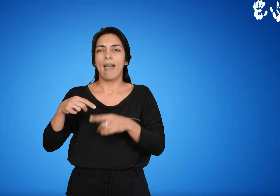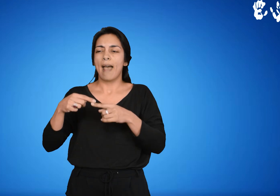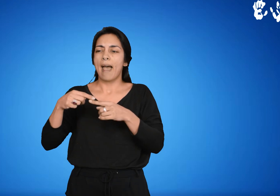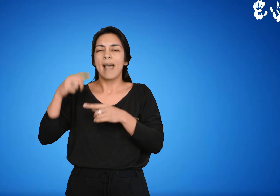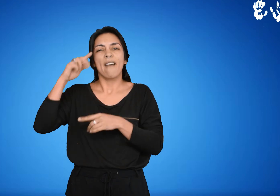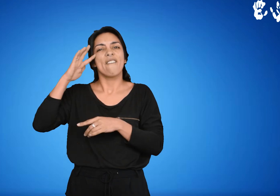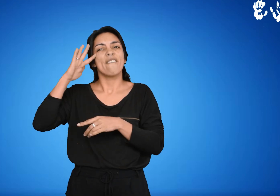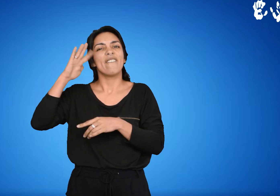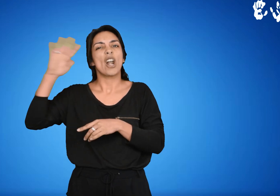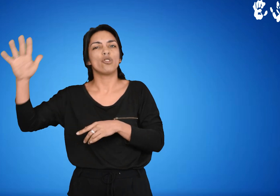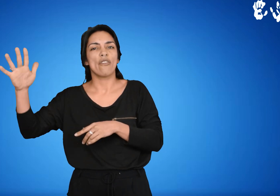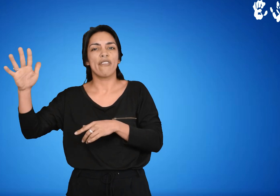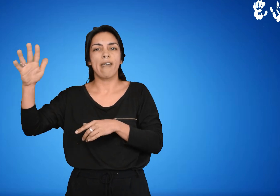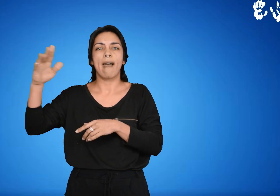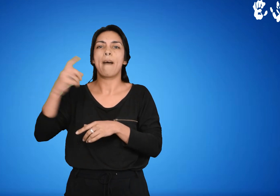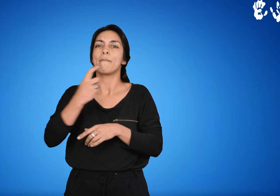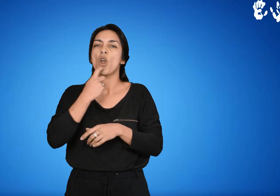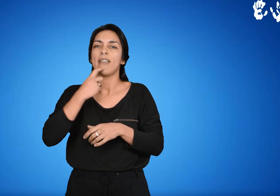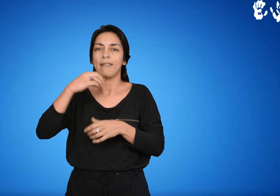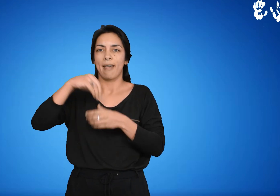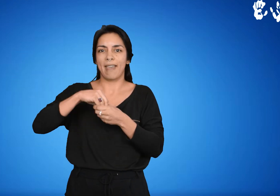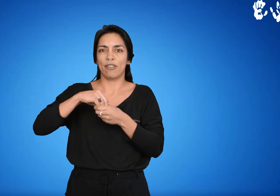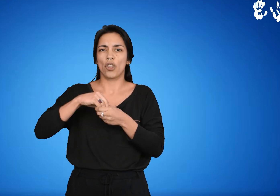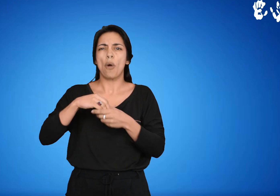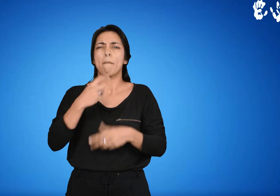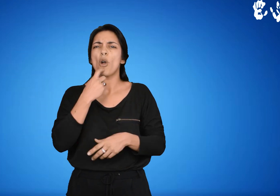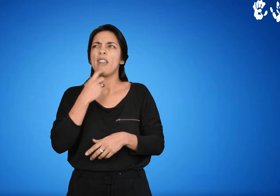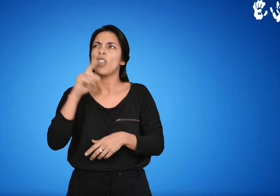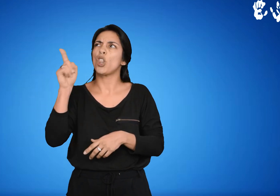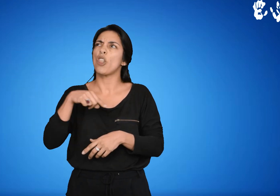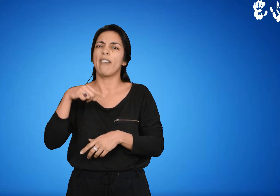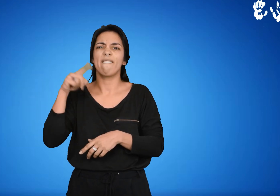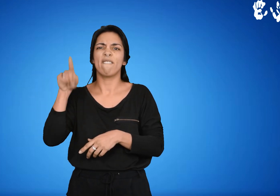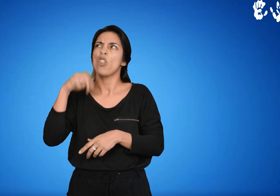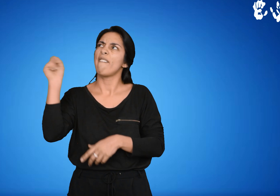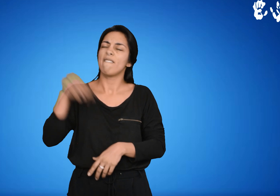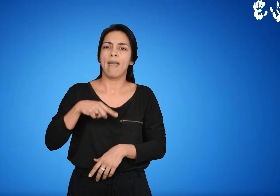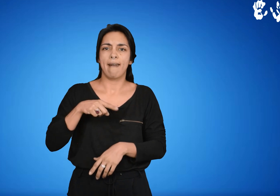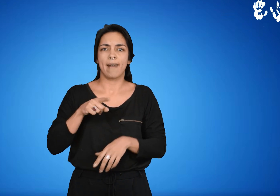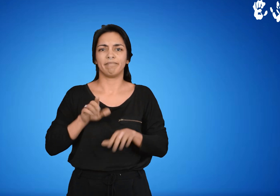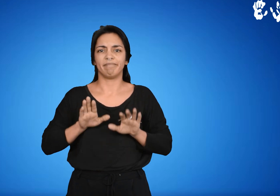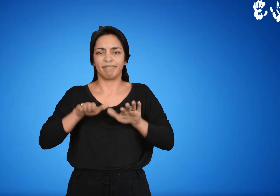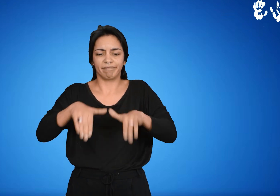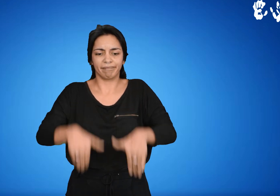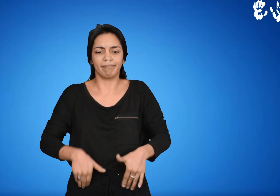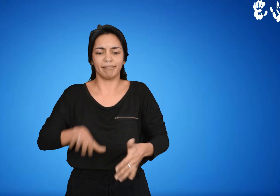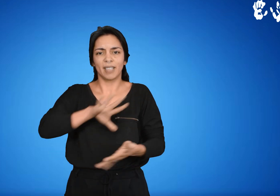Y la disciplina se llama filosofía política. Política. Viene de Poris.